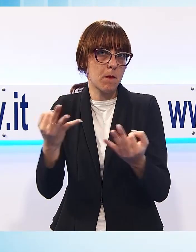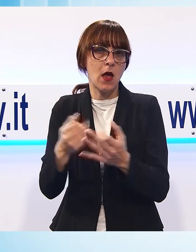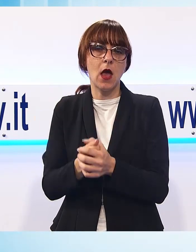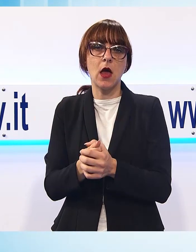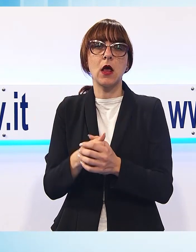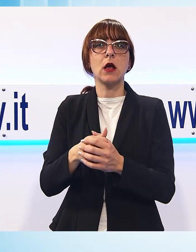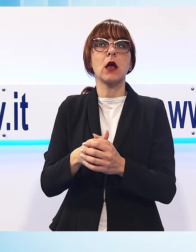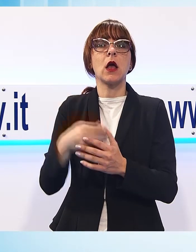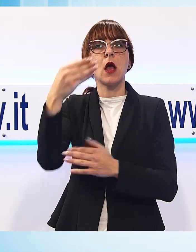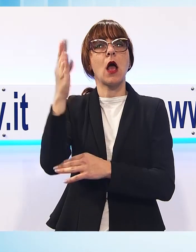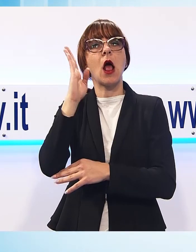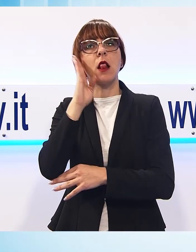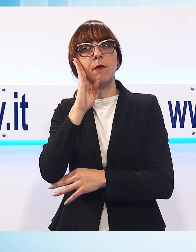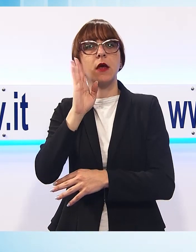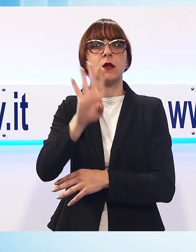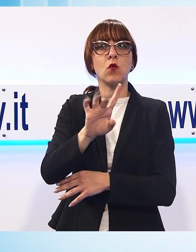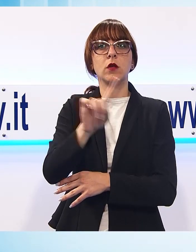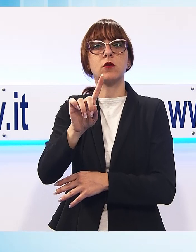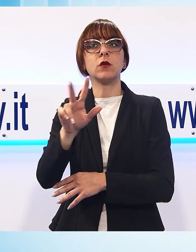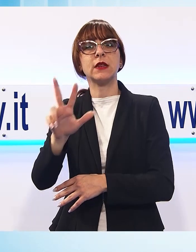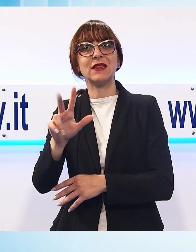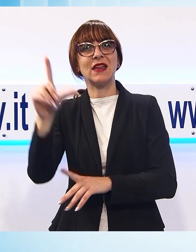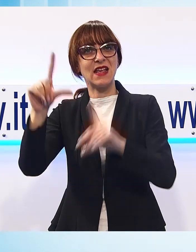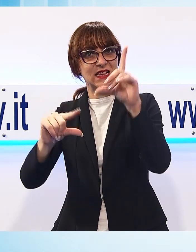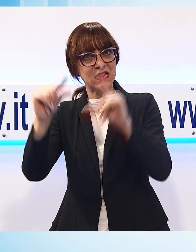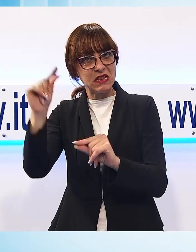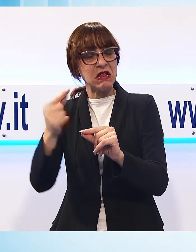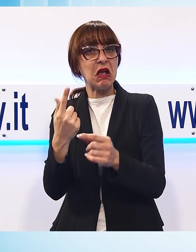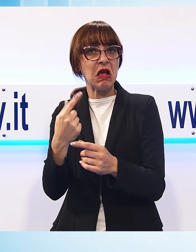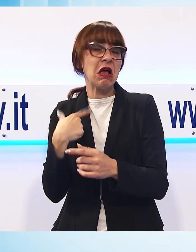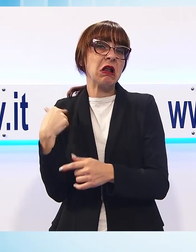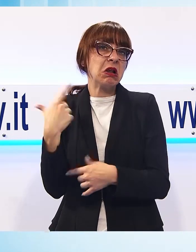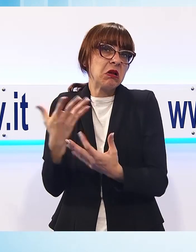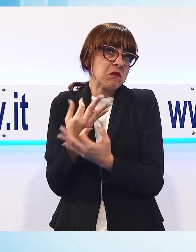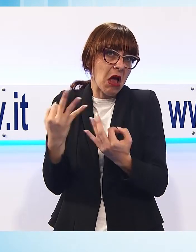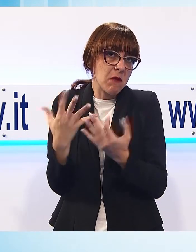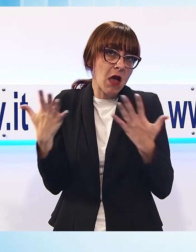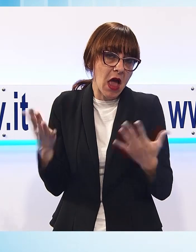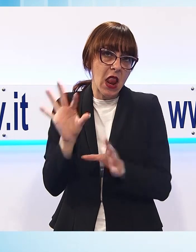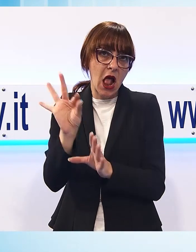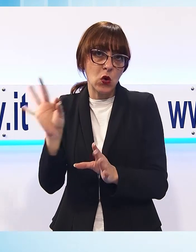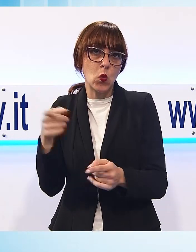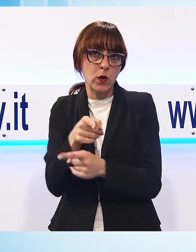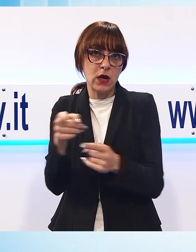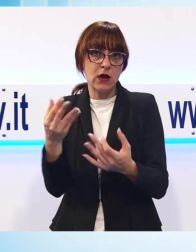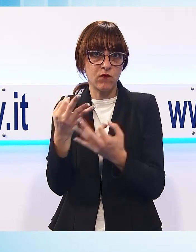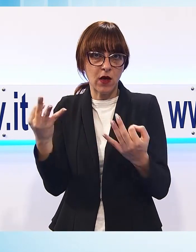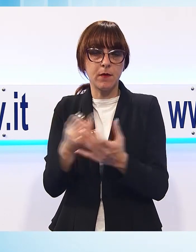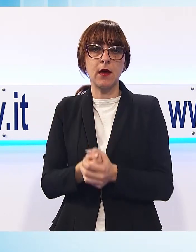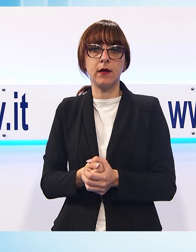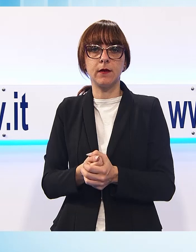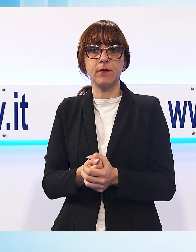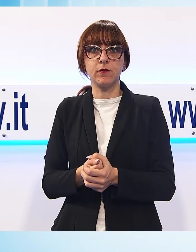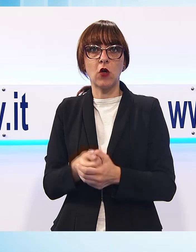stelle, che reggono benissimo quella che è una domanda internazionale e nazionale. C'è un'arte dell'ospitalità che,